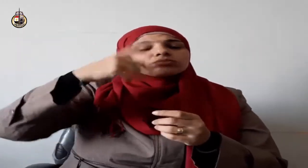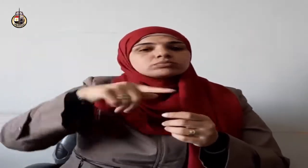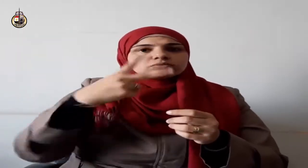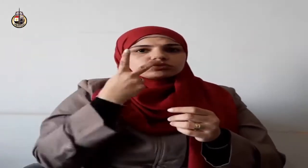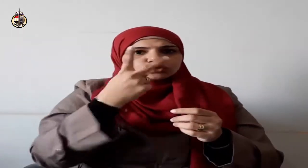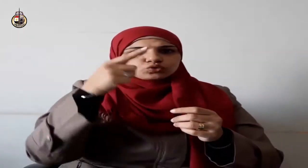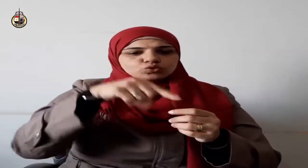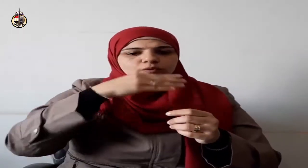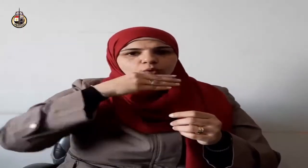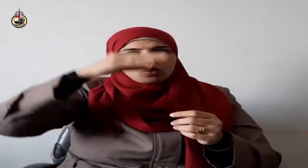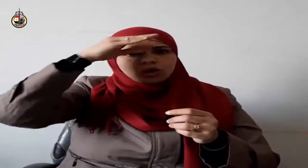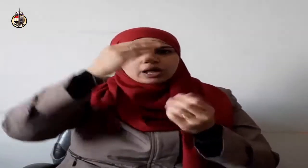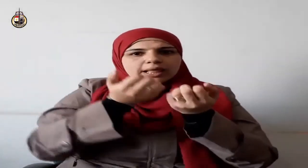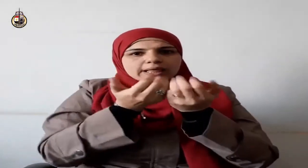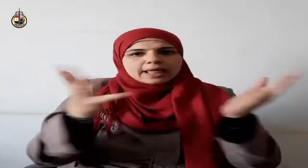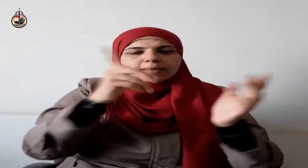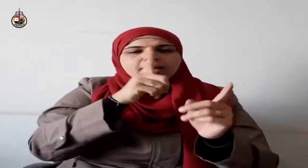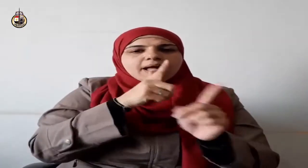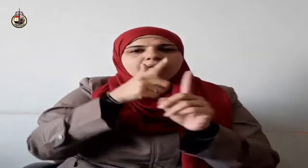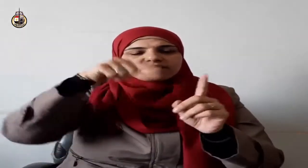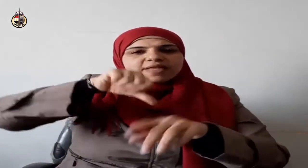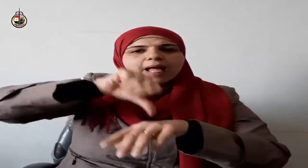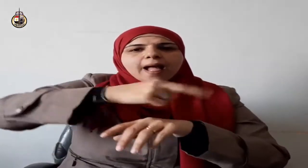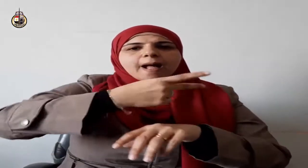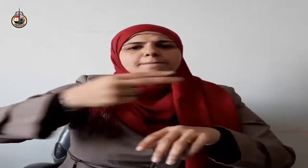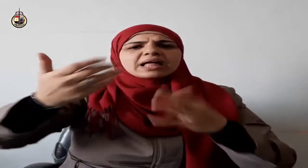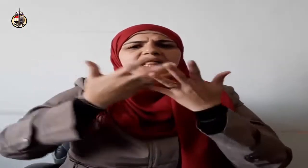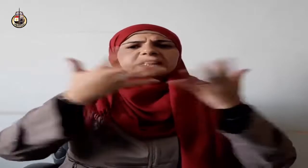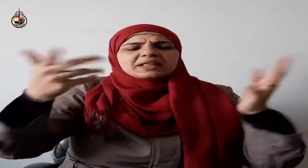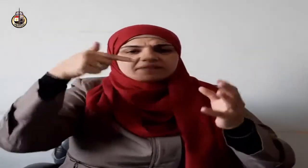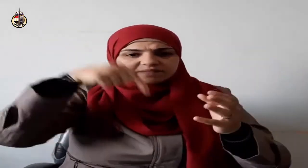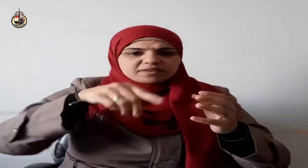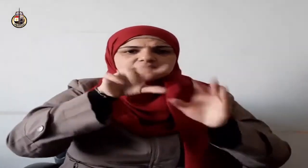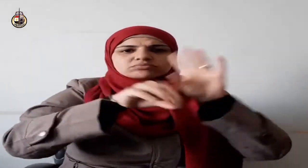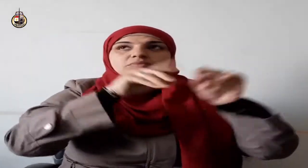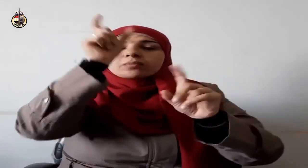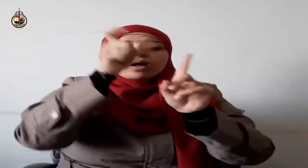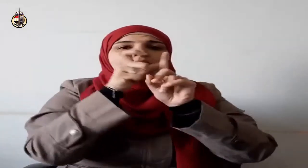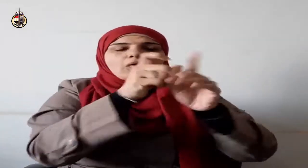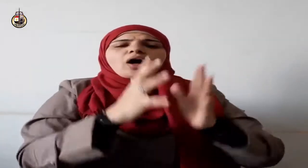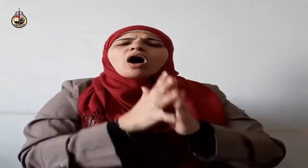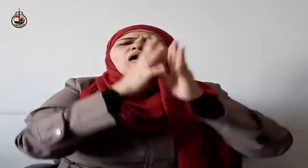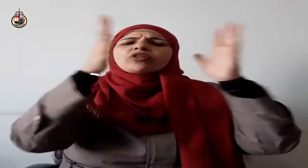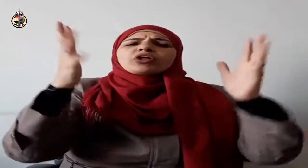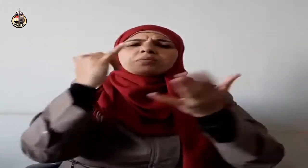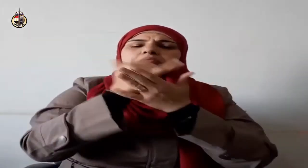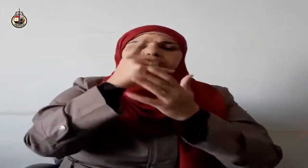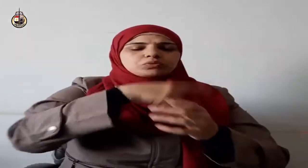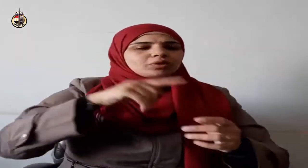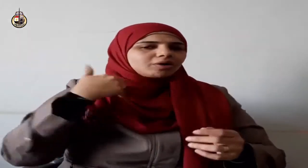عليم ويقول جل شأنه ألا يعلم من خلق وهو اللطيف الخبير